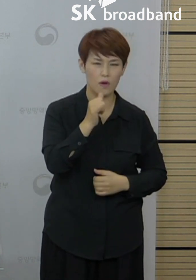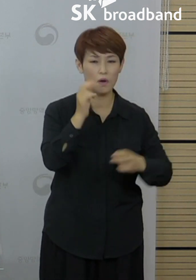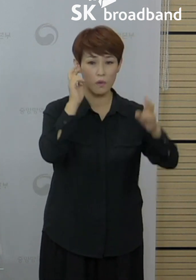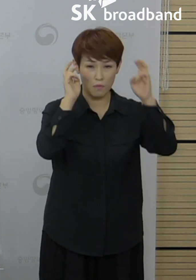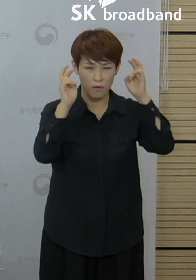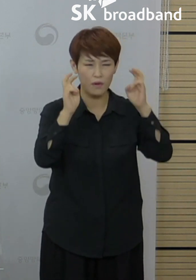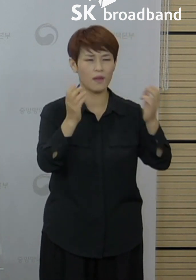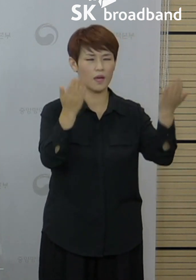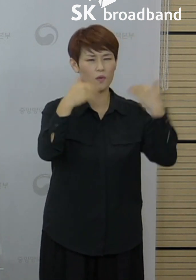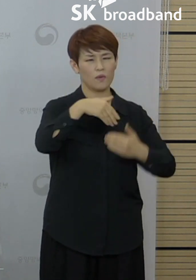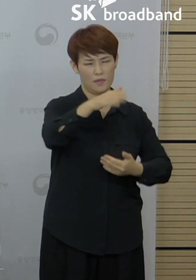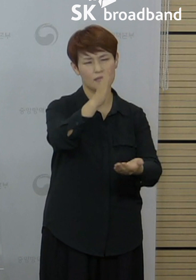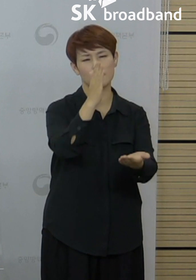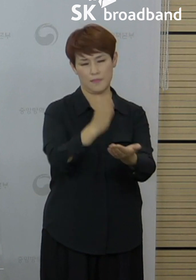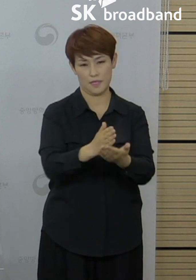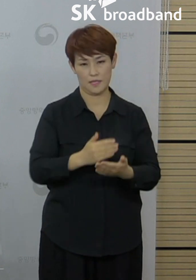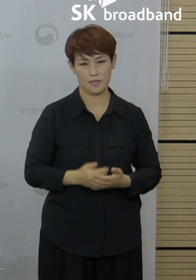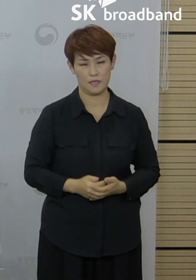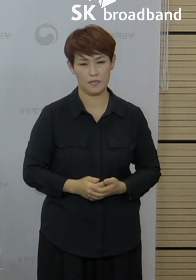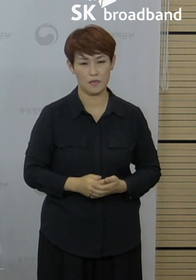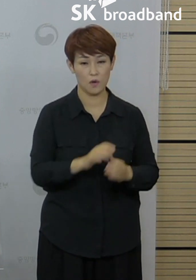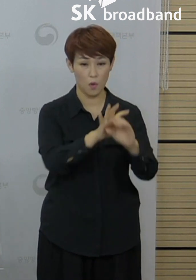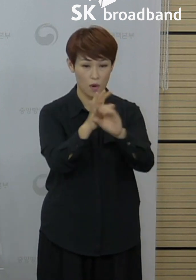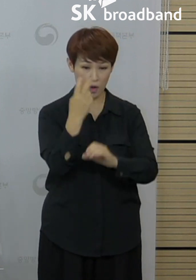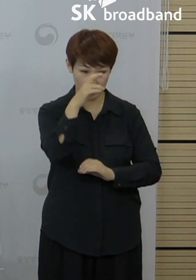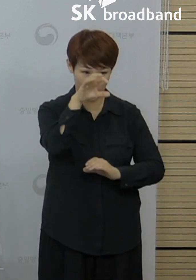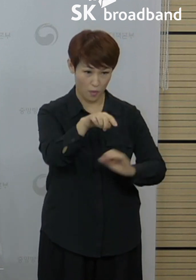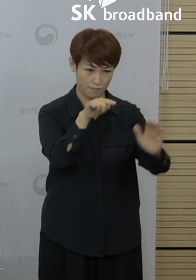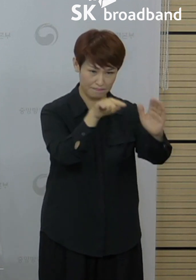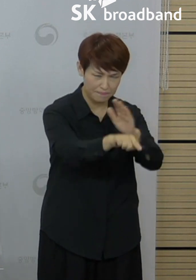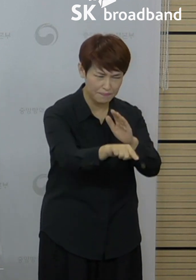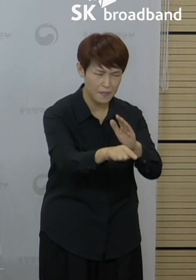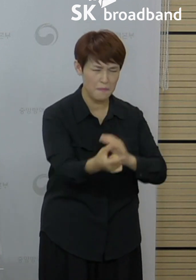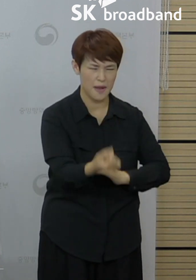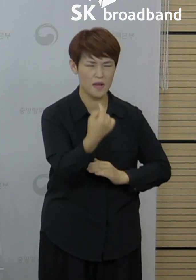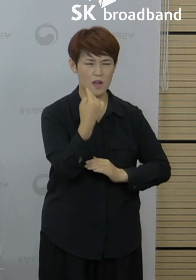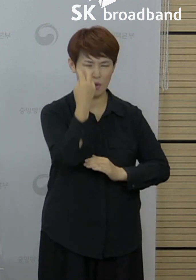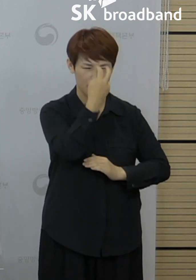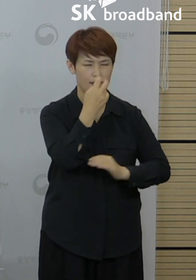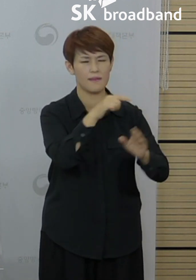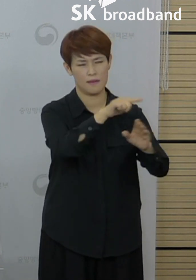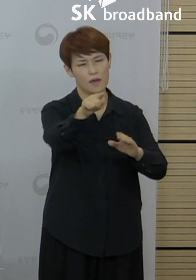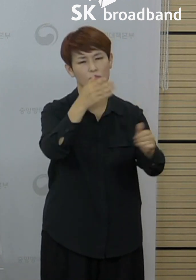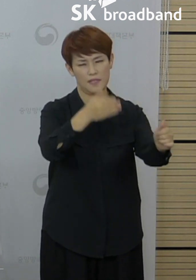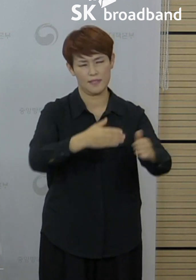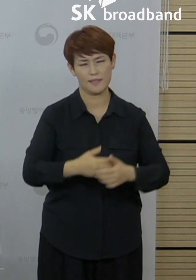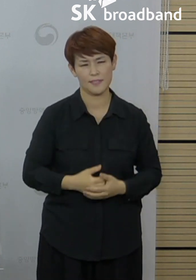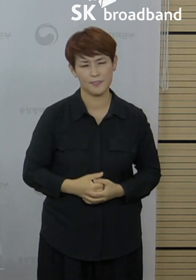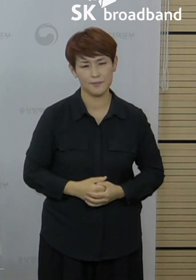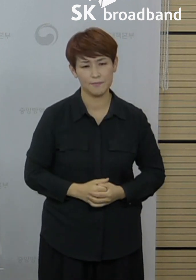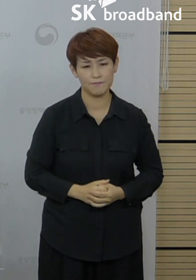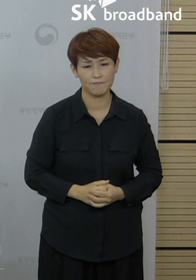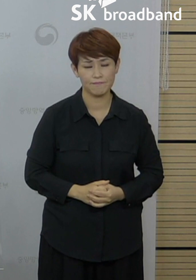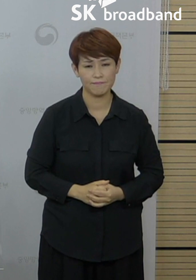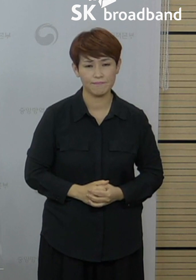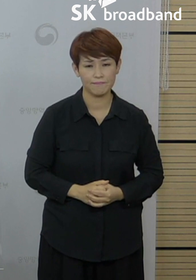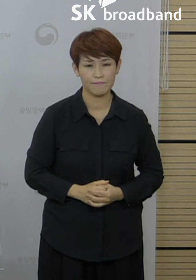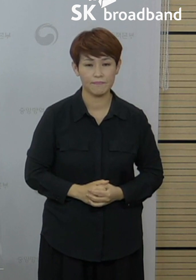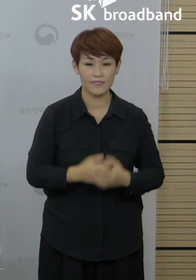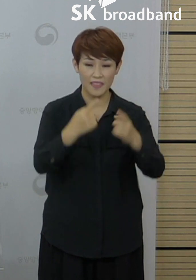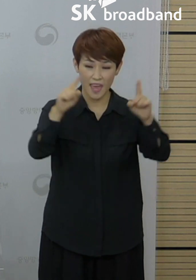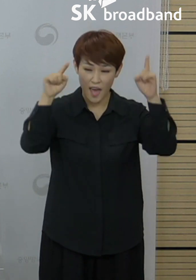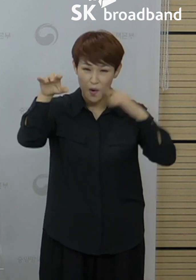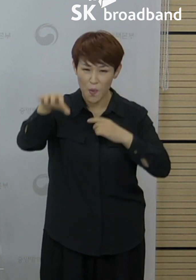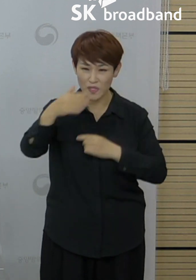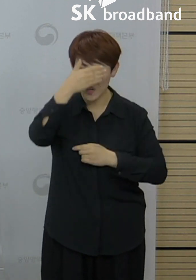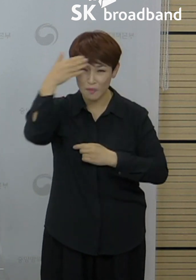등교를 하지 말고 가까운 선별진료소에서 신속히 검사를 받아주시기를 당부드립니다. 대학가 등